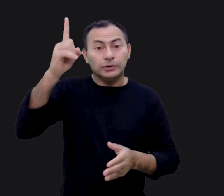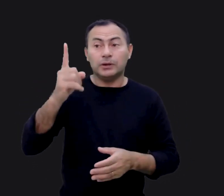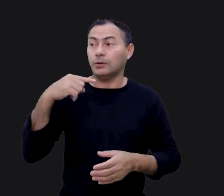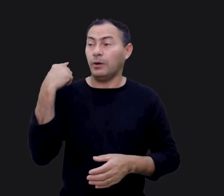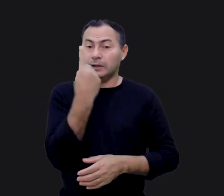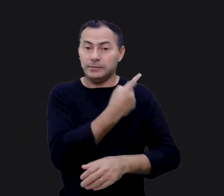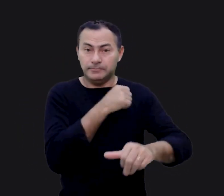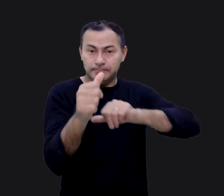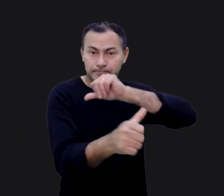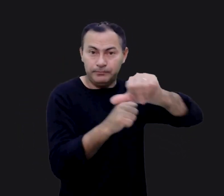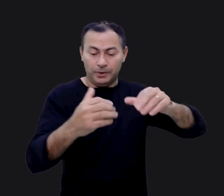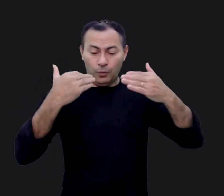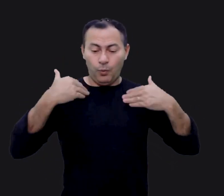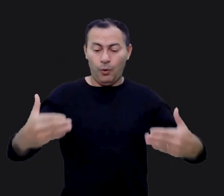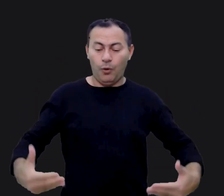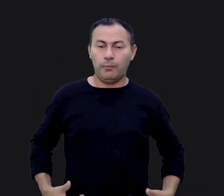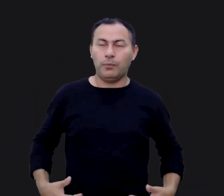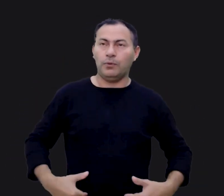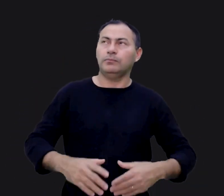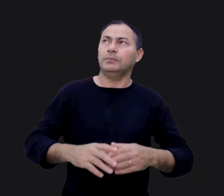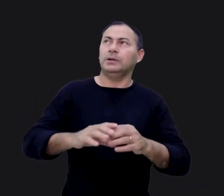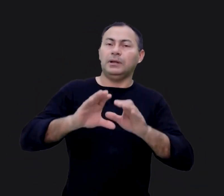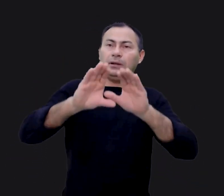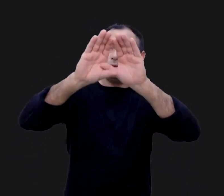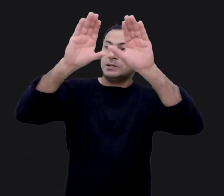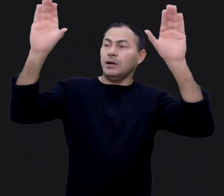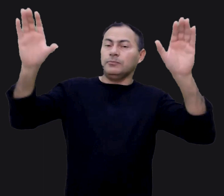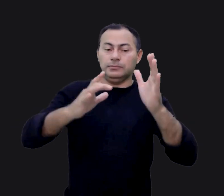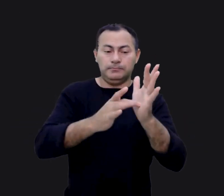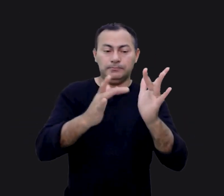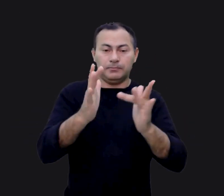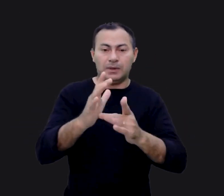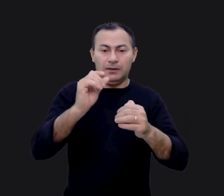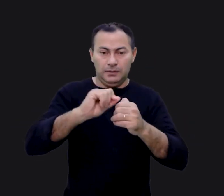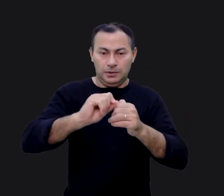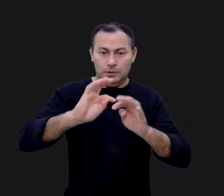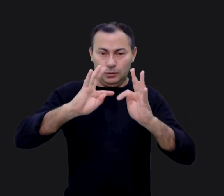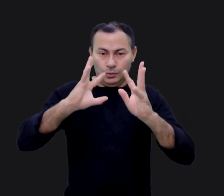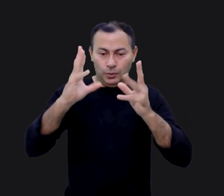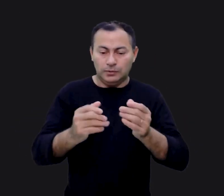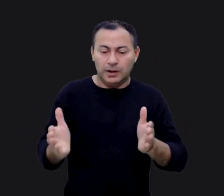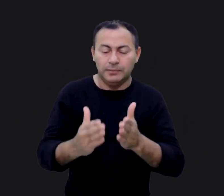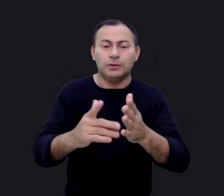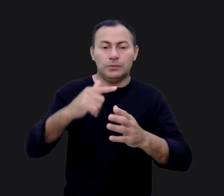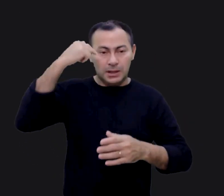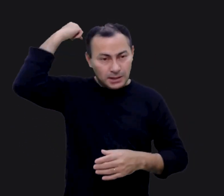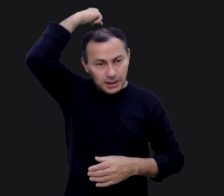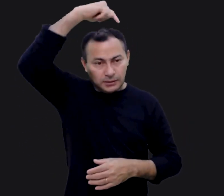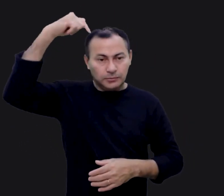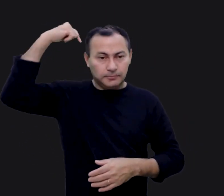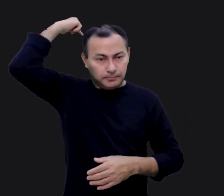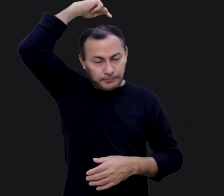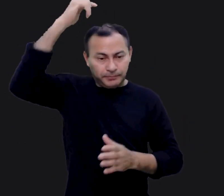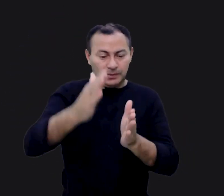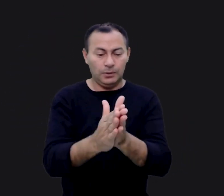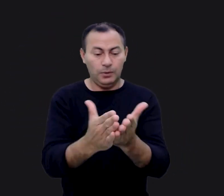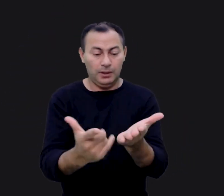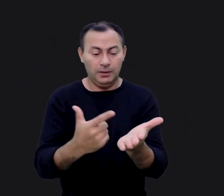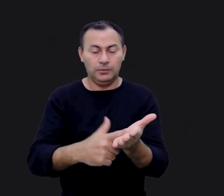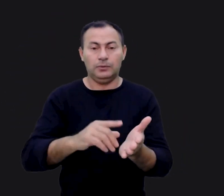um dia seremos transformados em um corpo celestial. Então, Jesus fez todo o caminho do santo dos santos. O livro de Hebreus